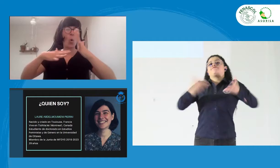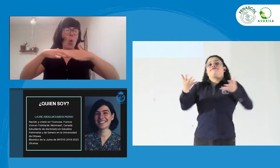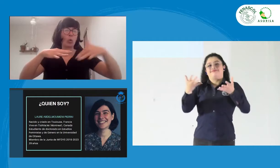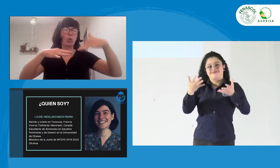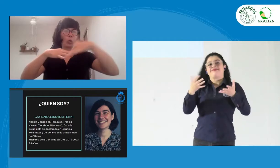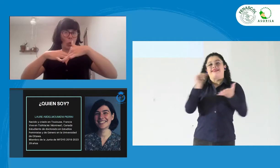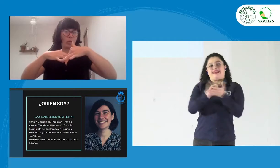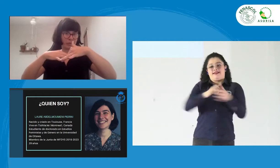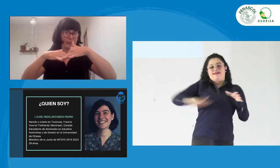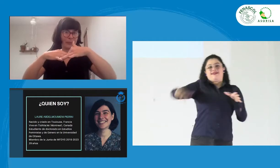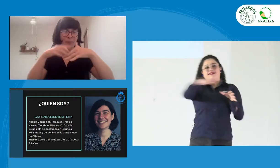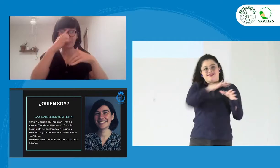nos reconocíamos así.